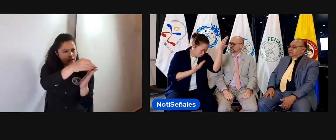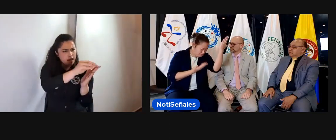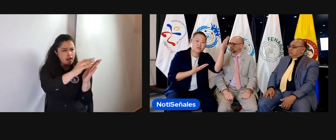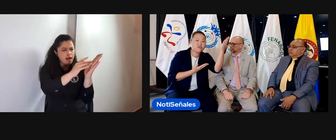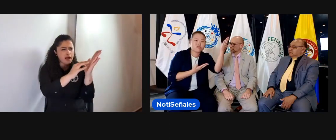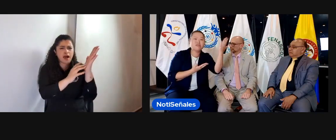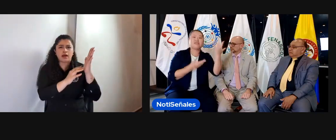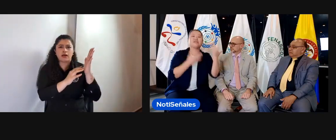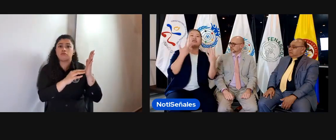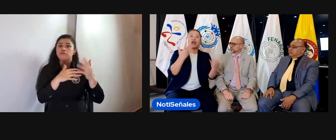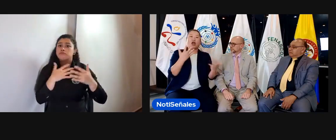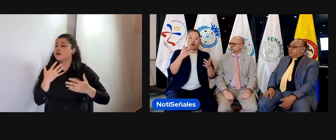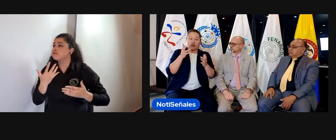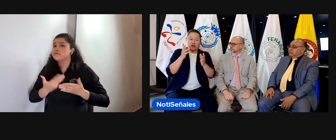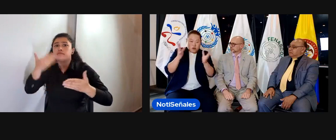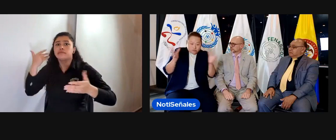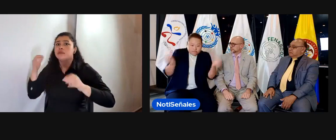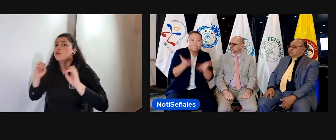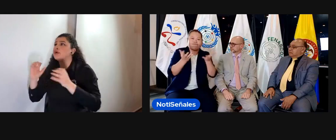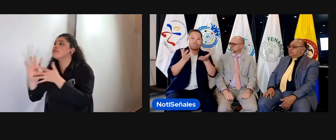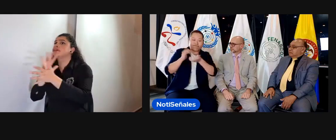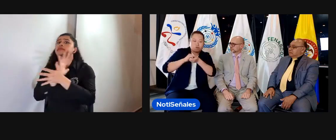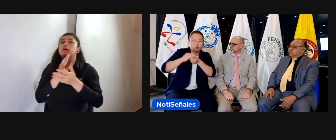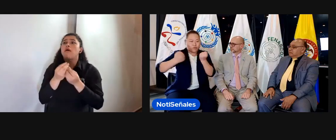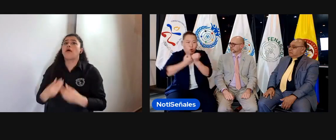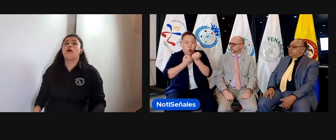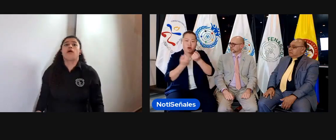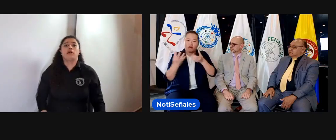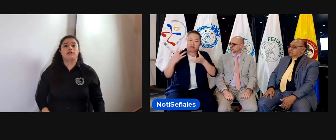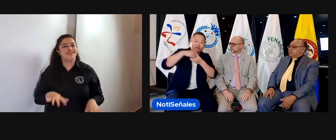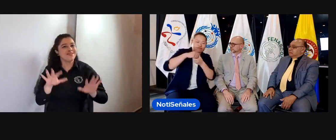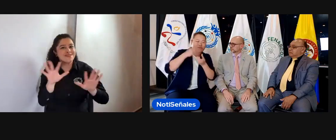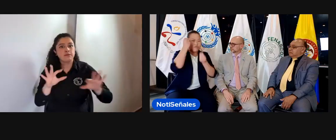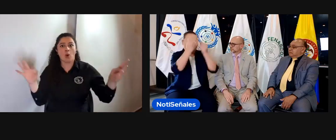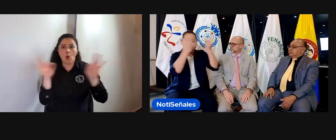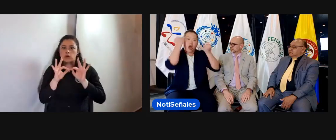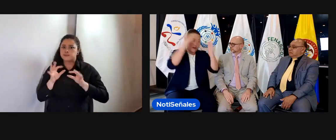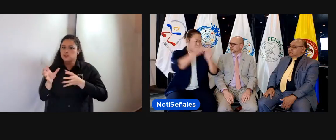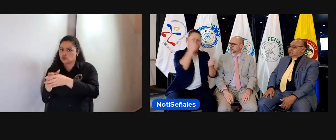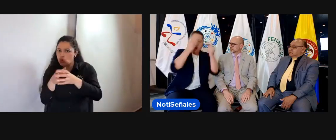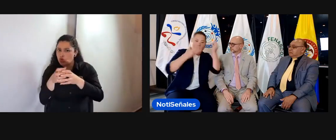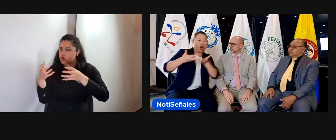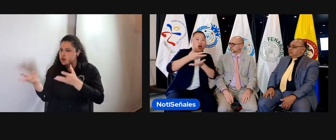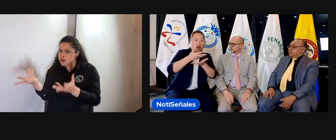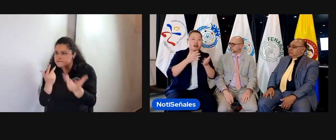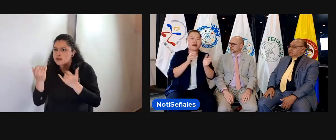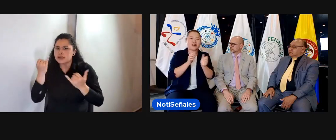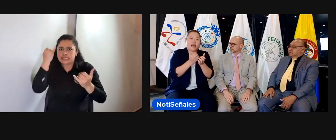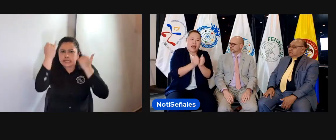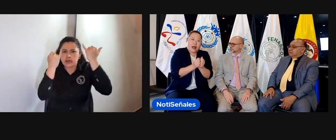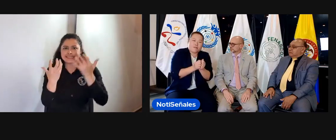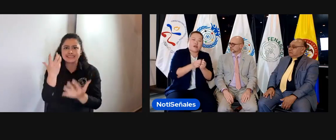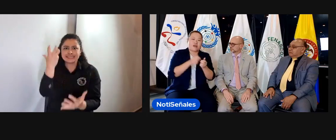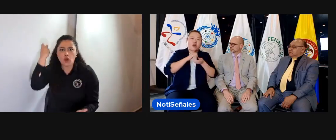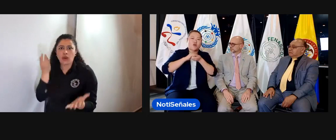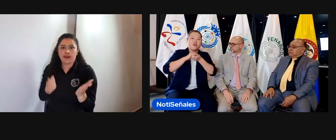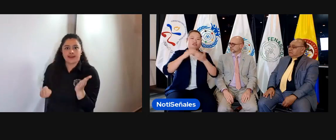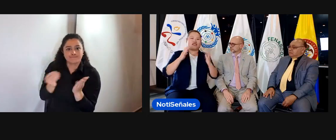lo que tenemos y no queremos que eso se pierda. Por eso impulsamos a que continuemos con las